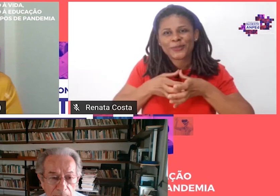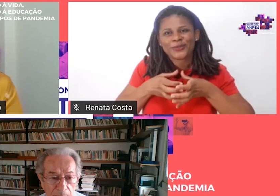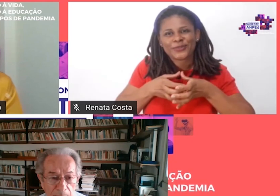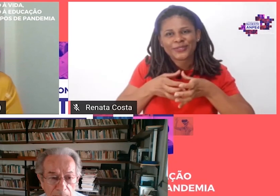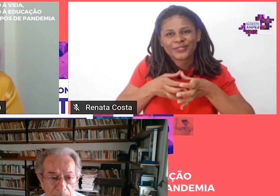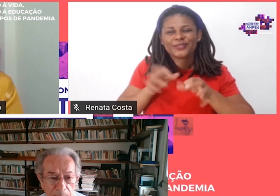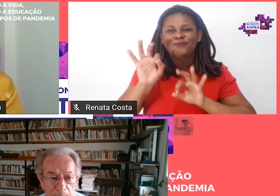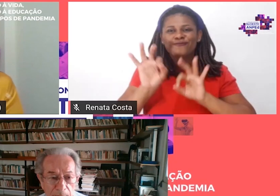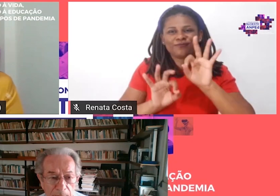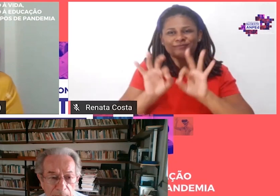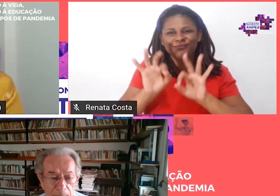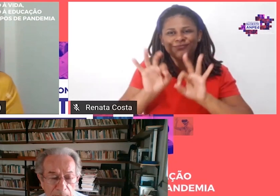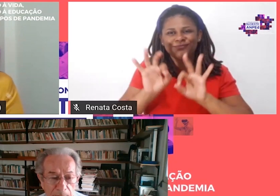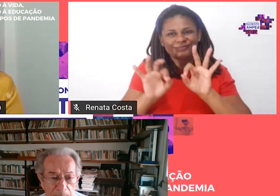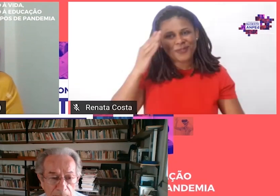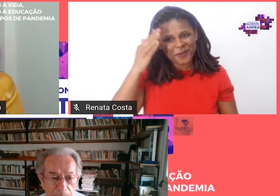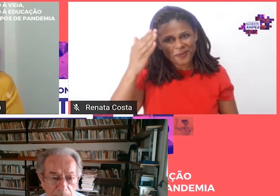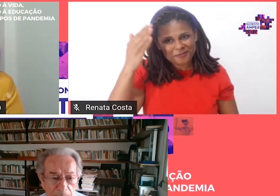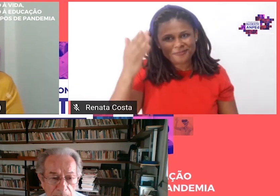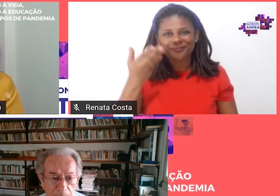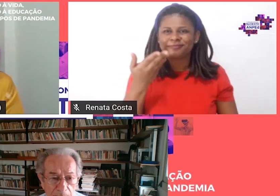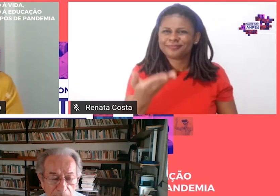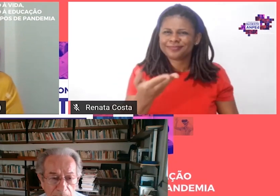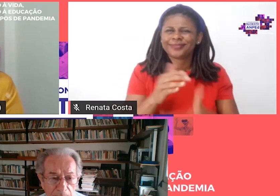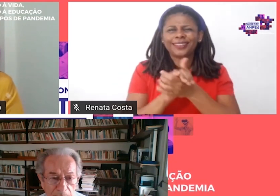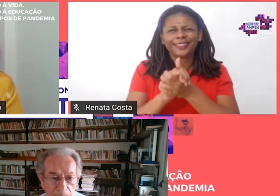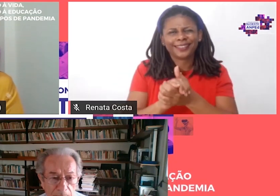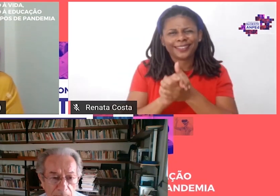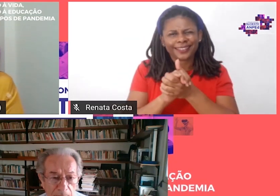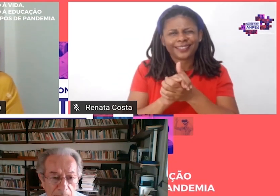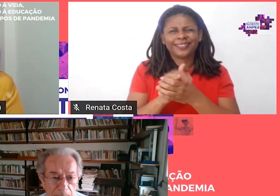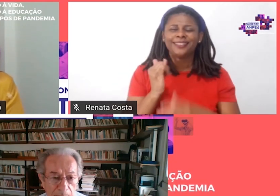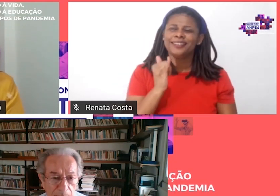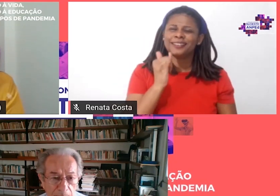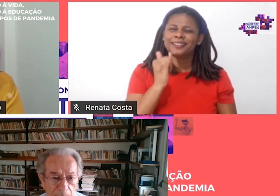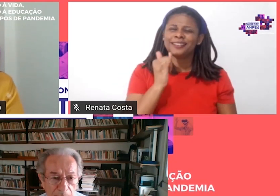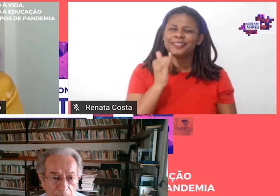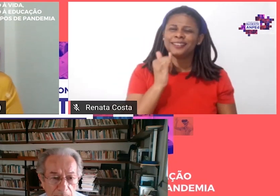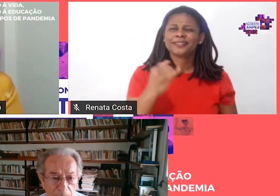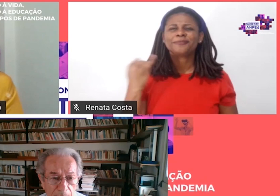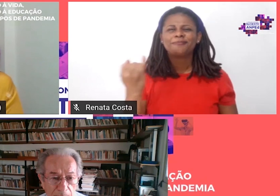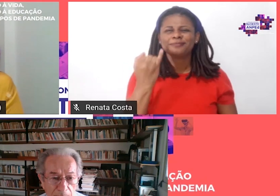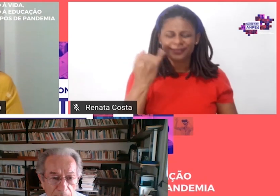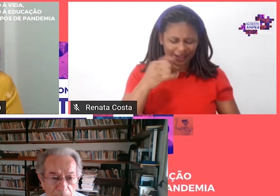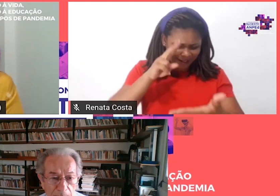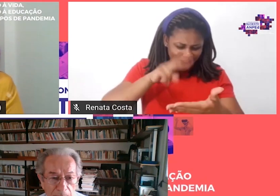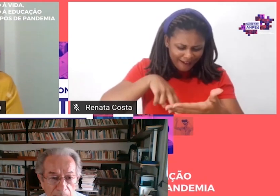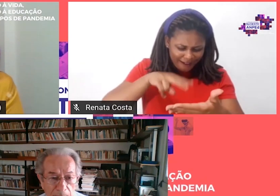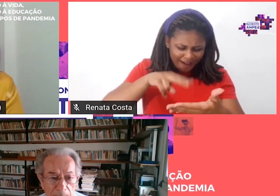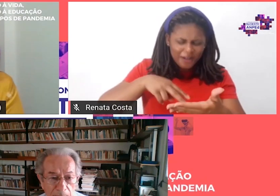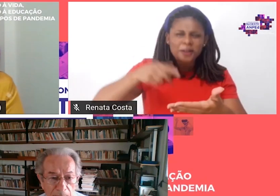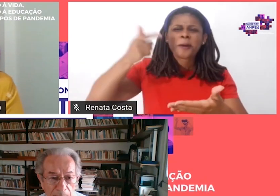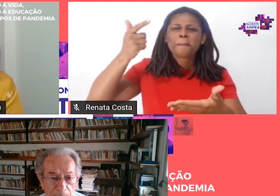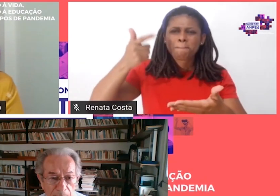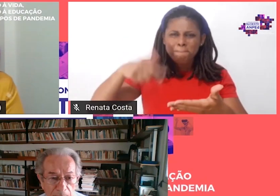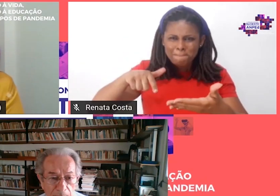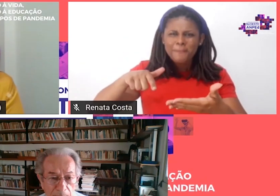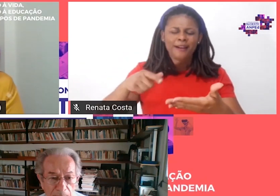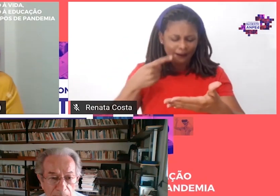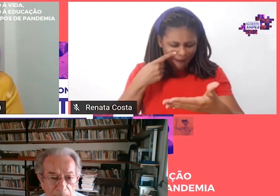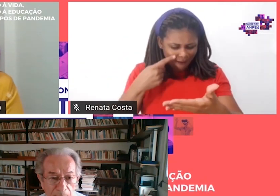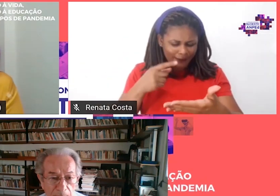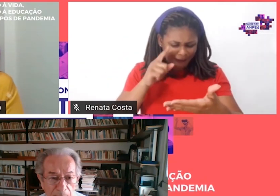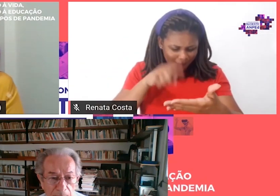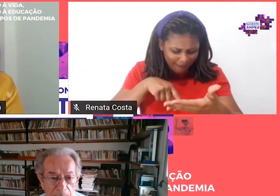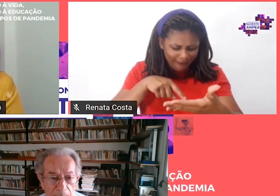homenagem e dizer da importância da leitura, de uma releitura e porque esse é um livro